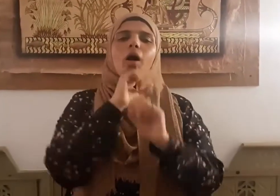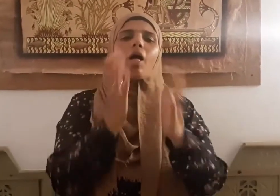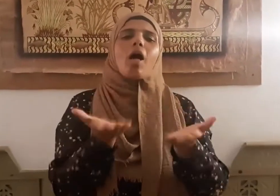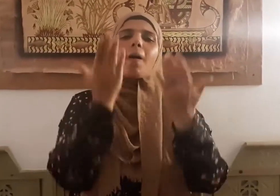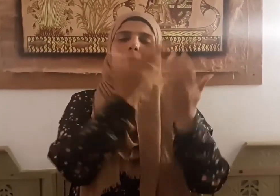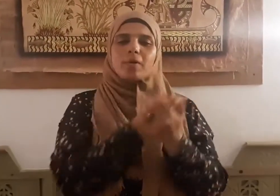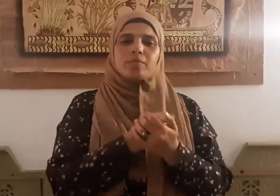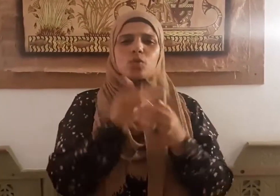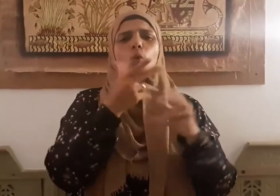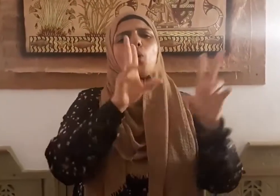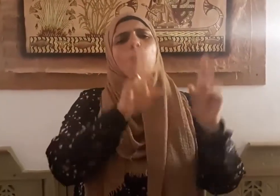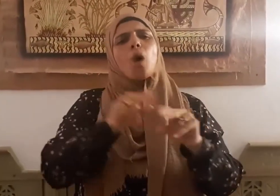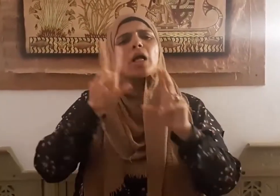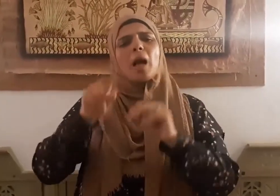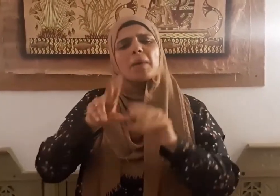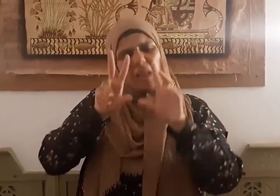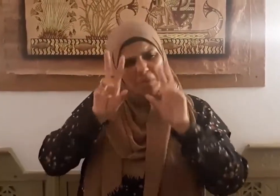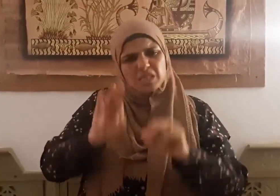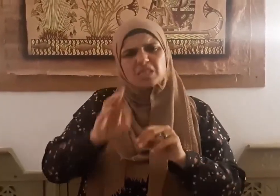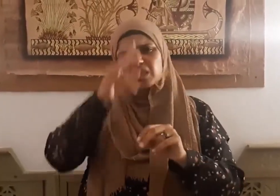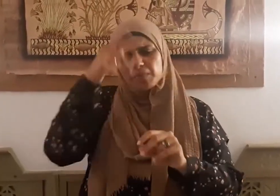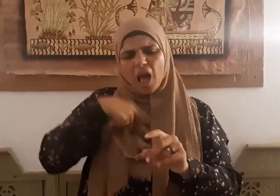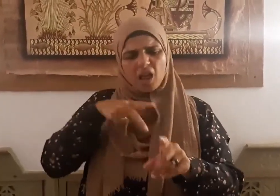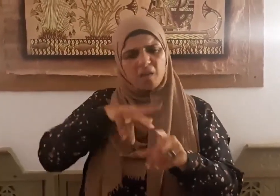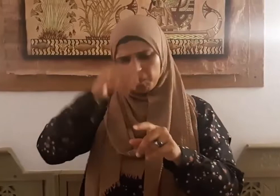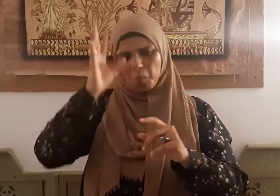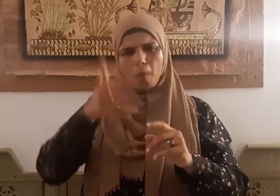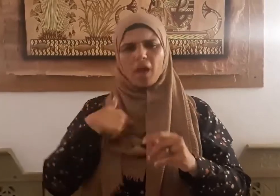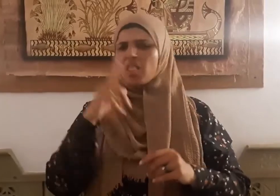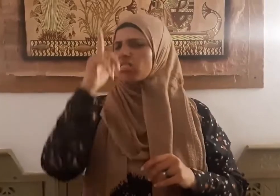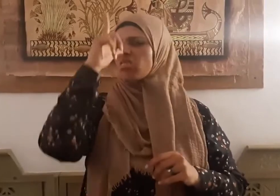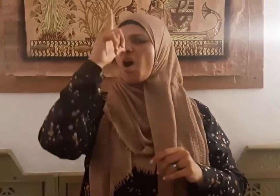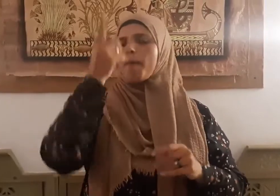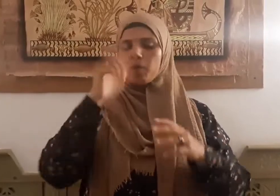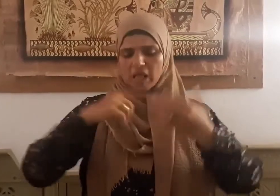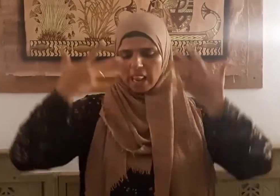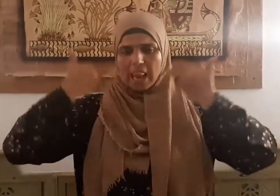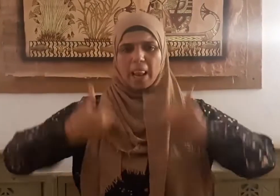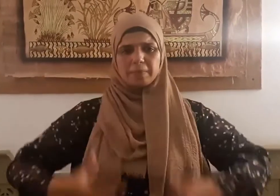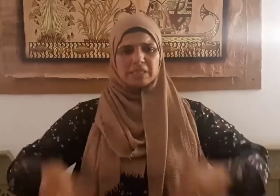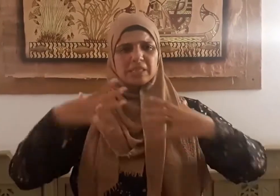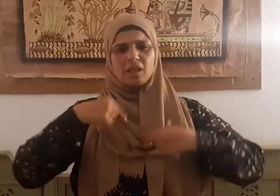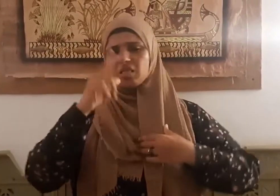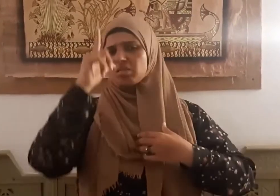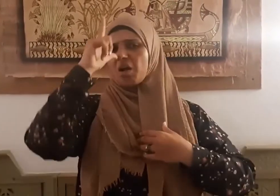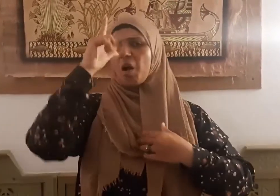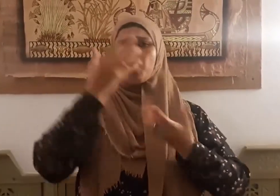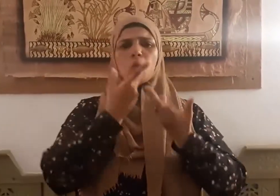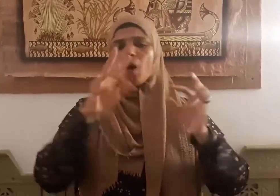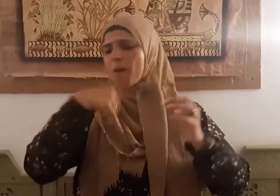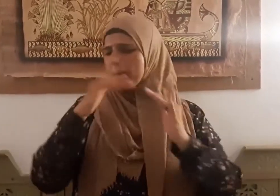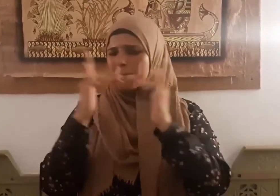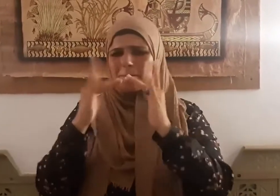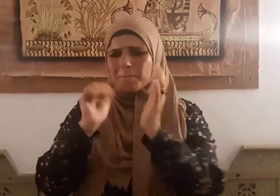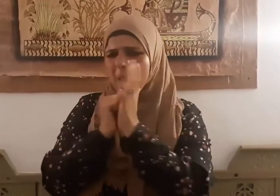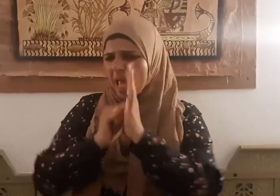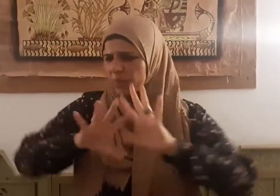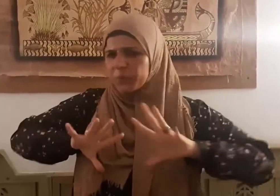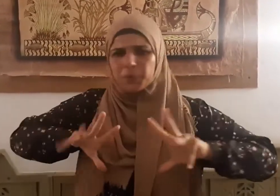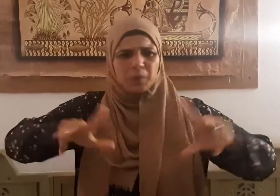يكون الاختيال بالفياب يكون كذلك بفرش البيوت وركوب